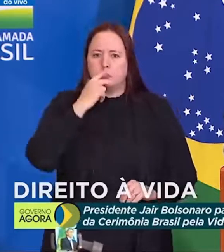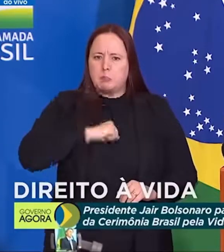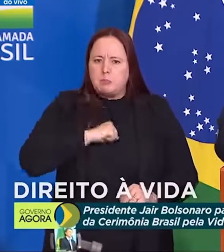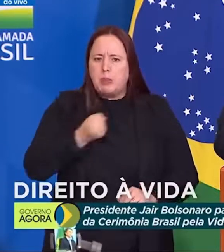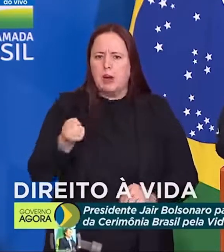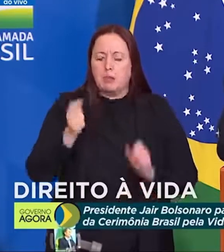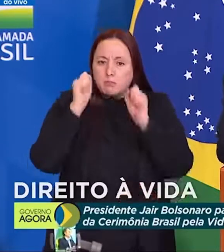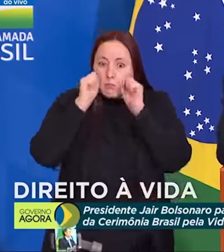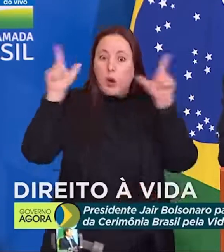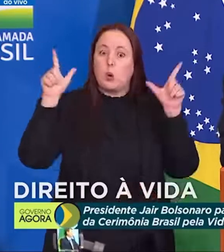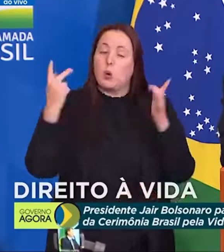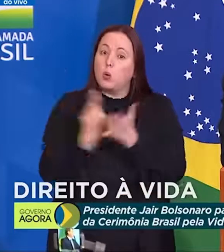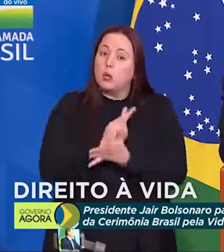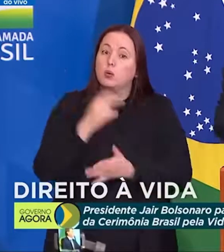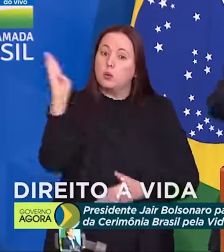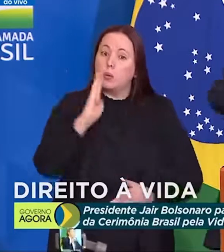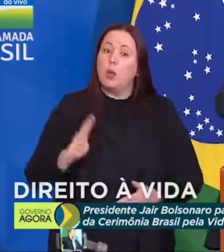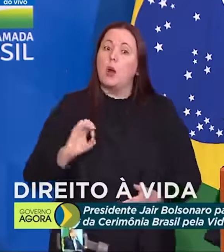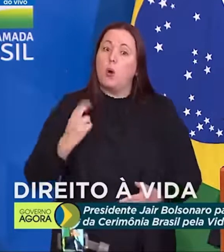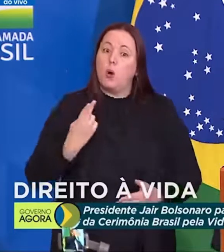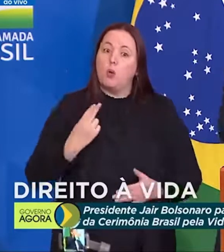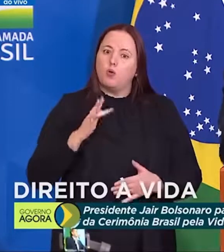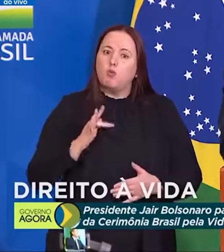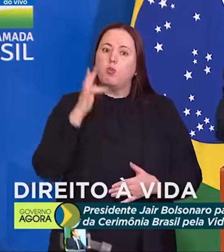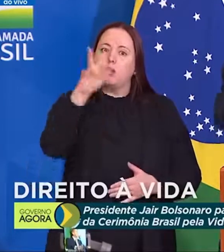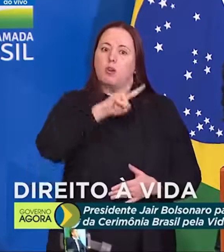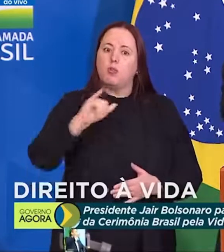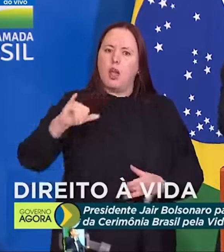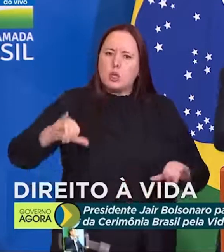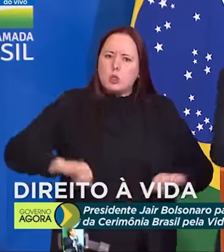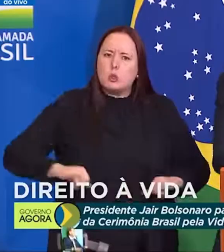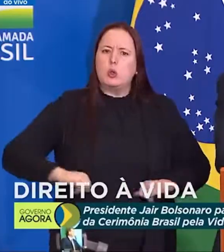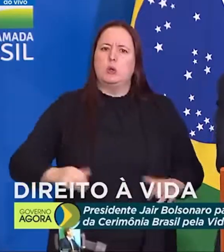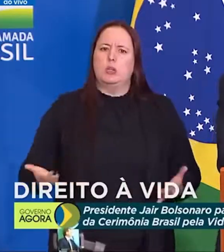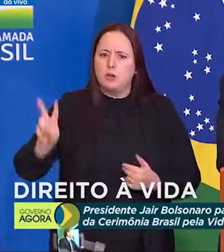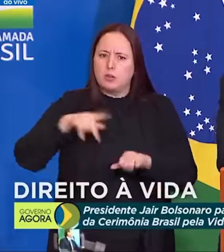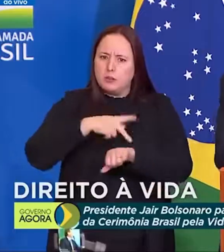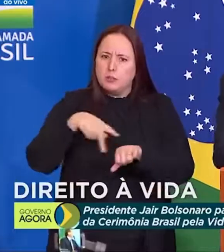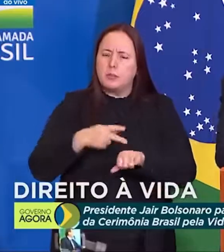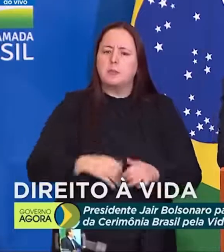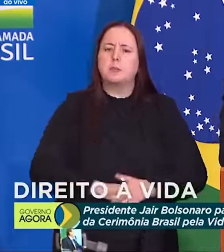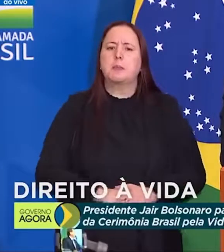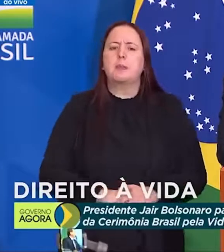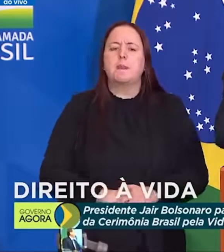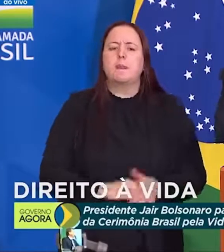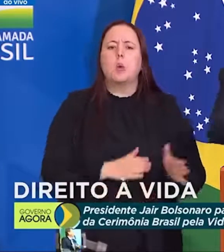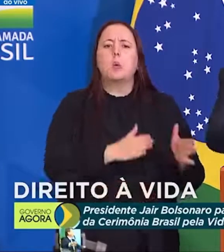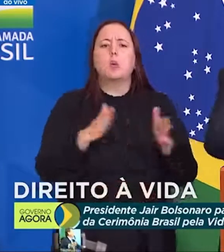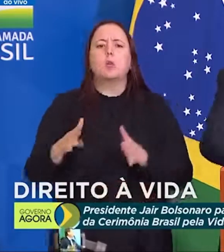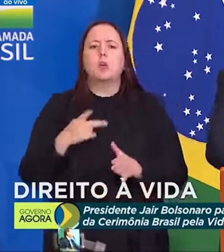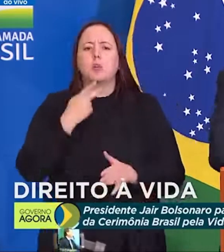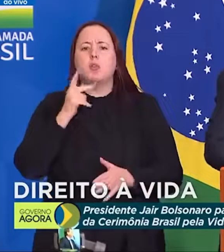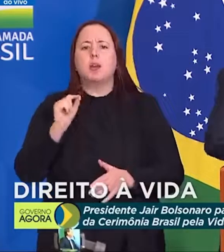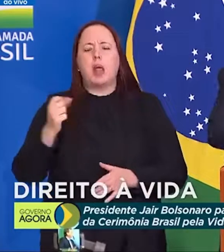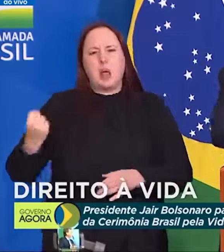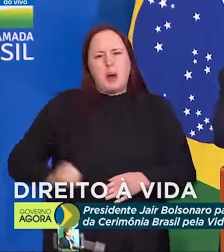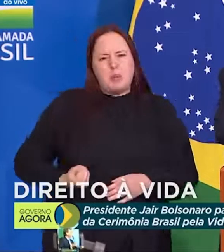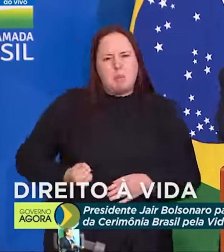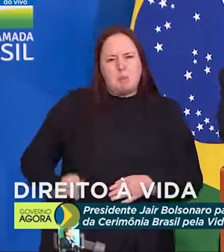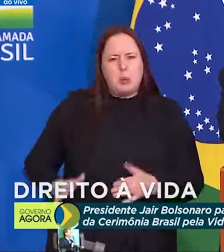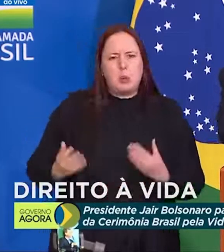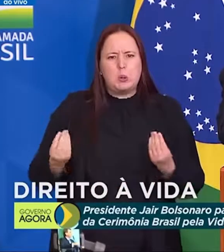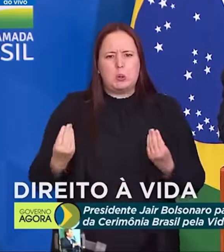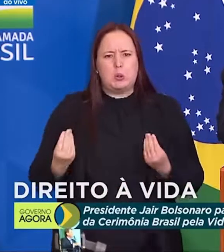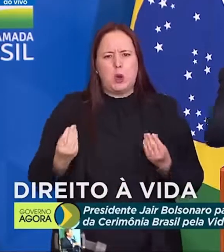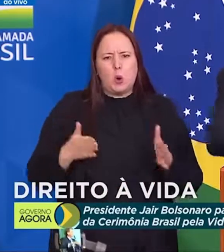acordamos para que está acontecendo ou marcharemos no caminho da Venezuela. O outro lado fala em aborto e isso de